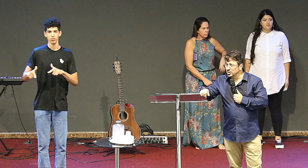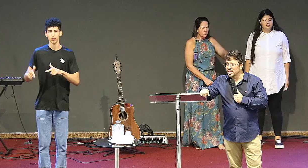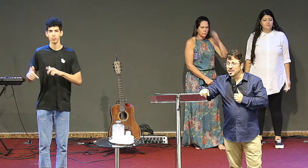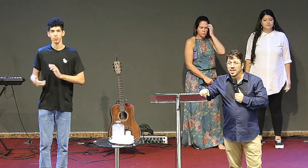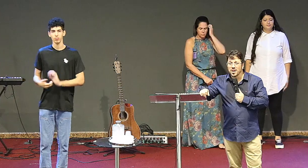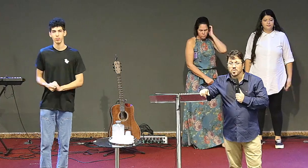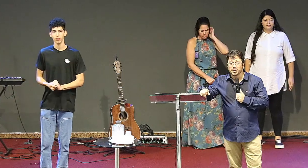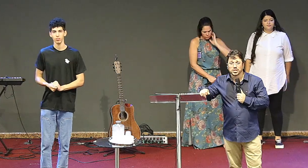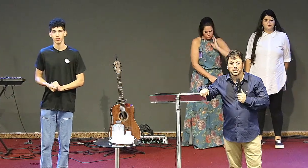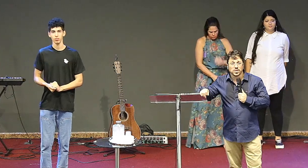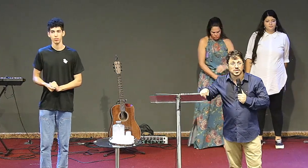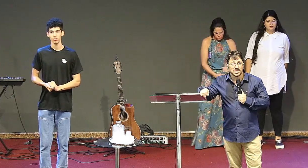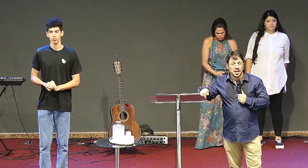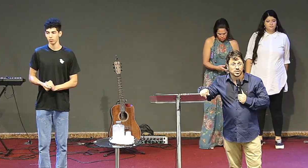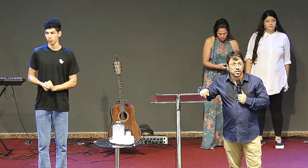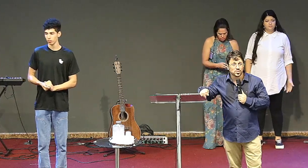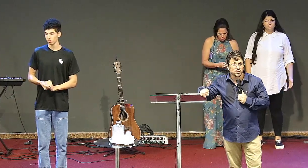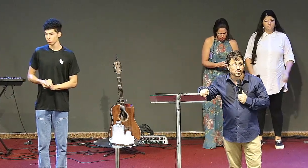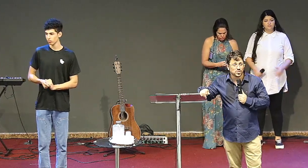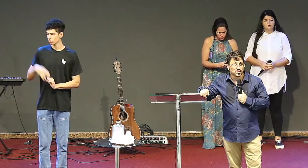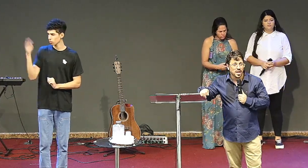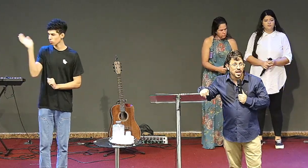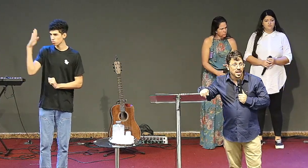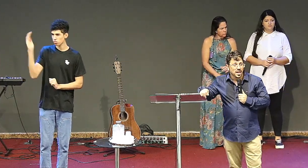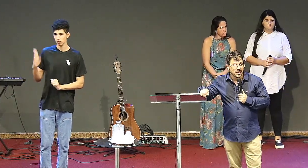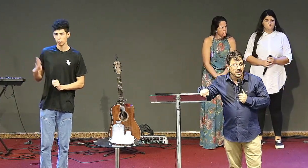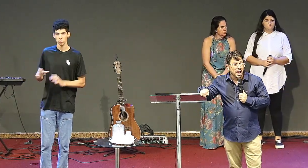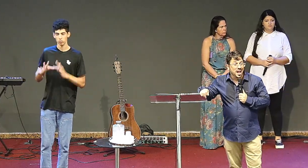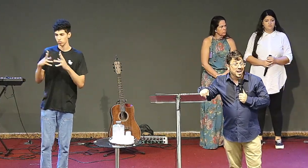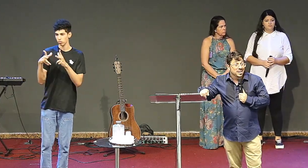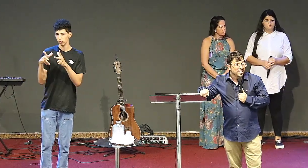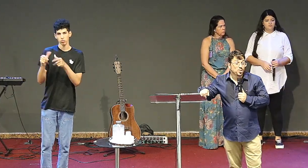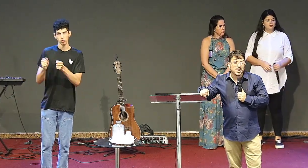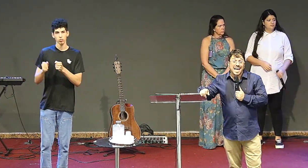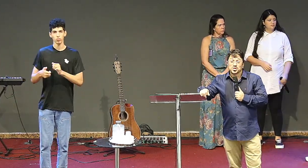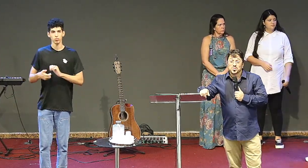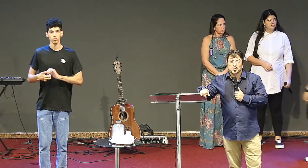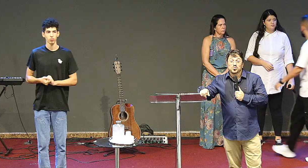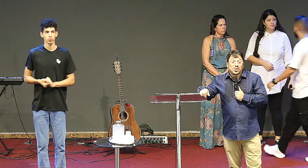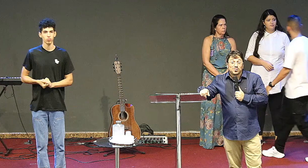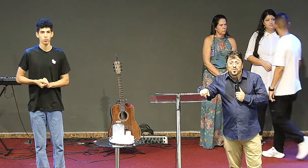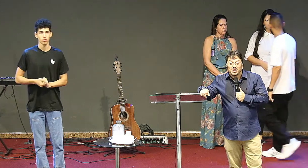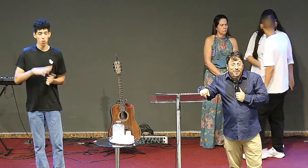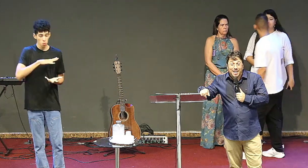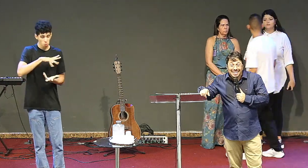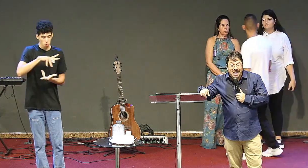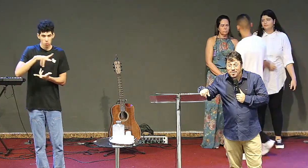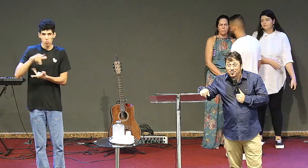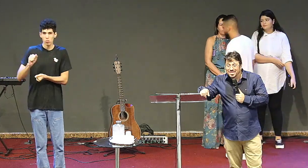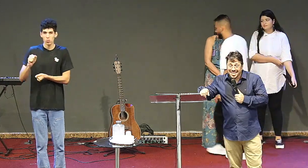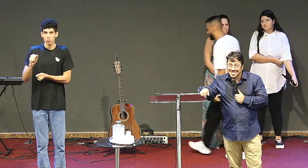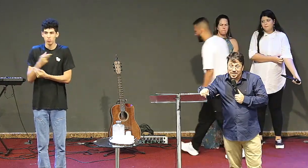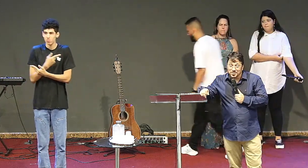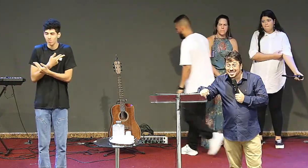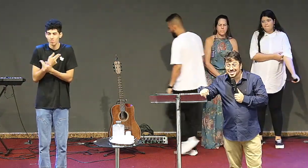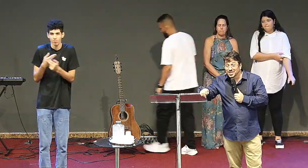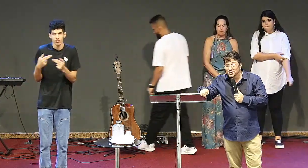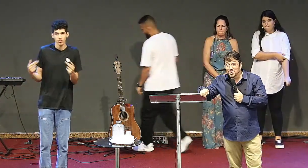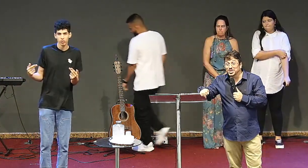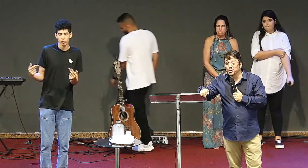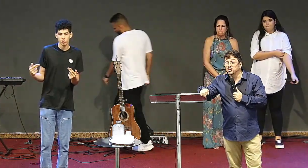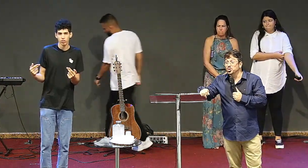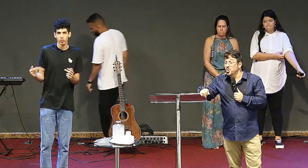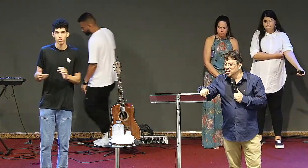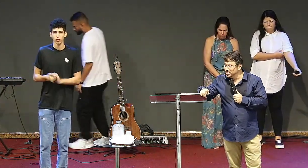há o sertão para a gente alcançar para Jesus e há lugares do mundo que eu não vou nem falar para vocês aqui porque vocês